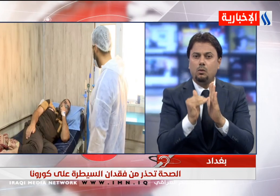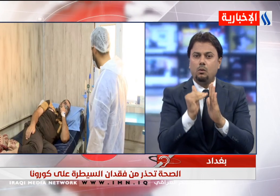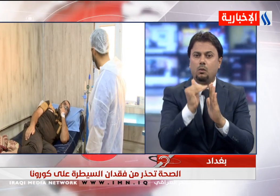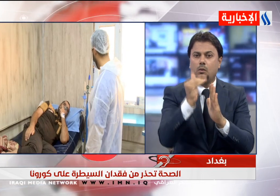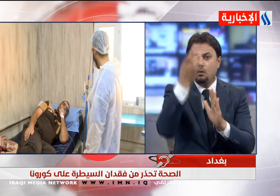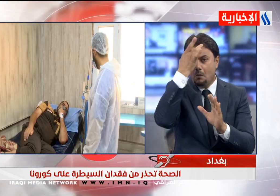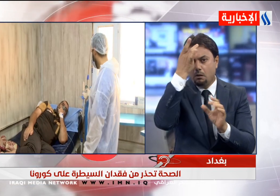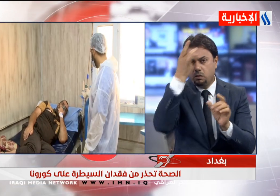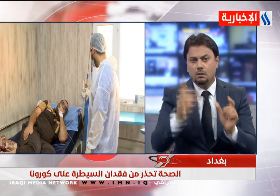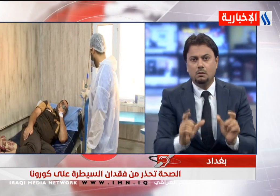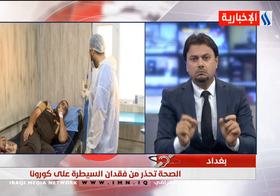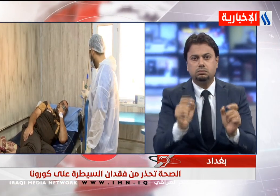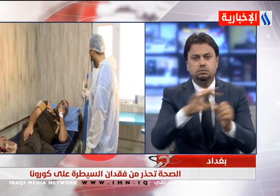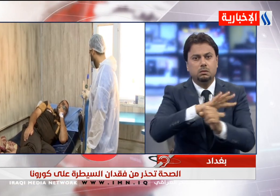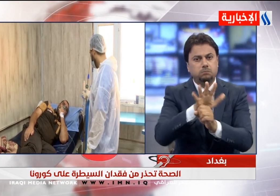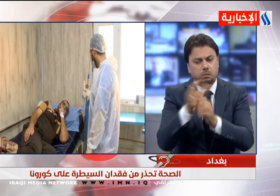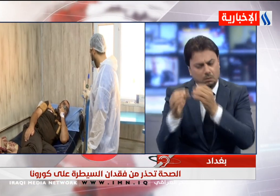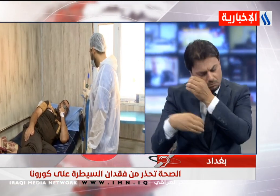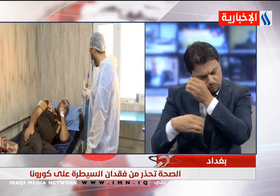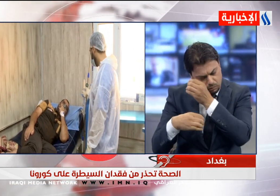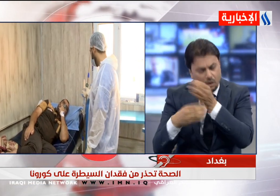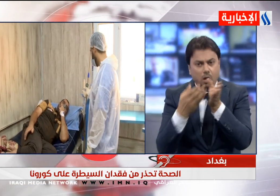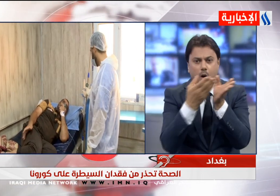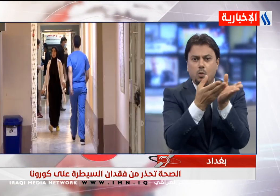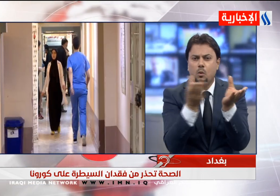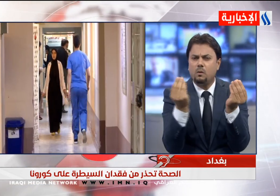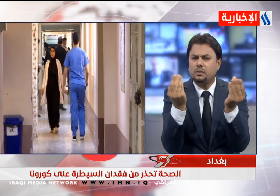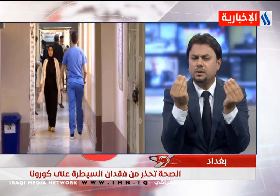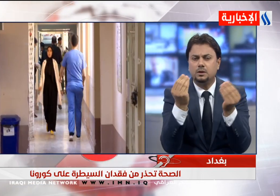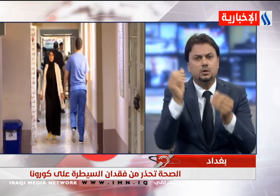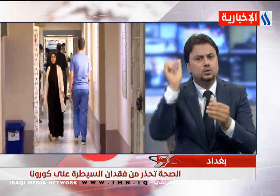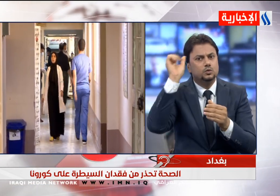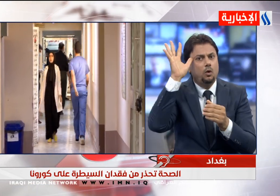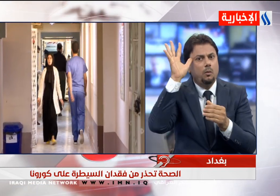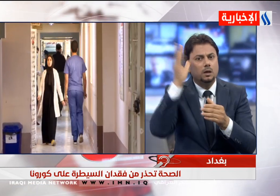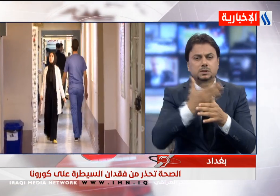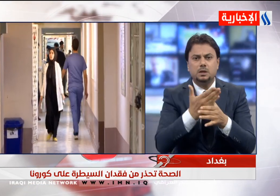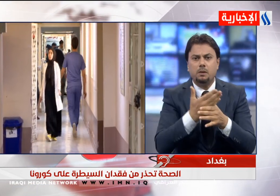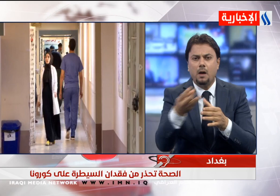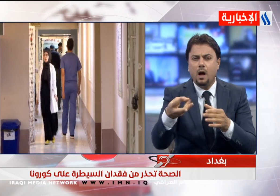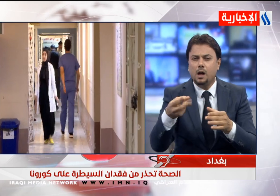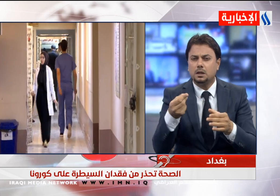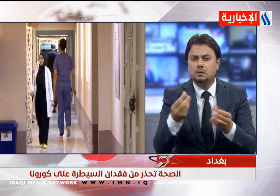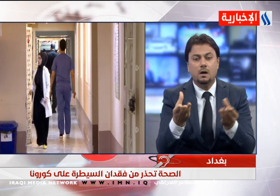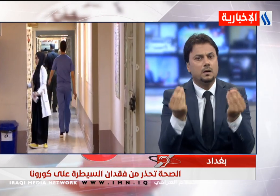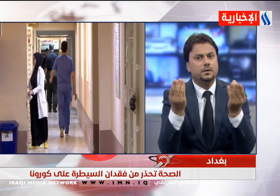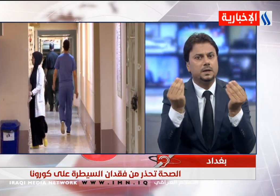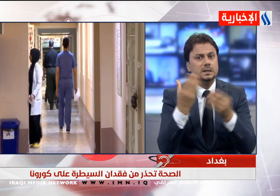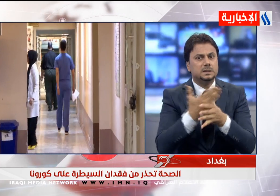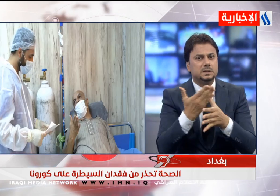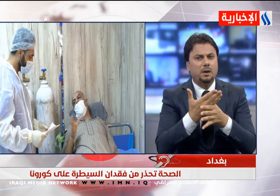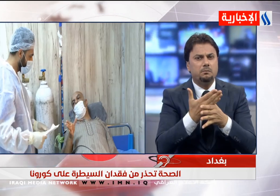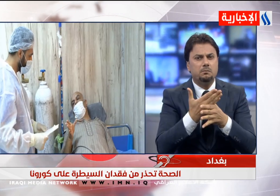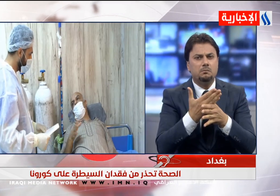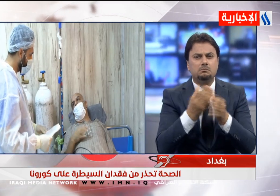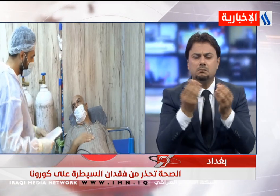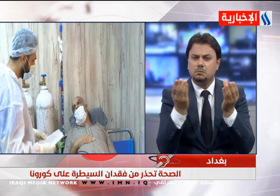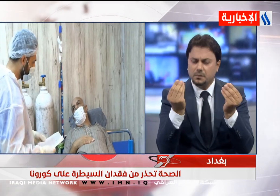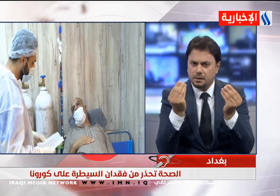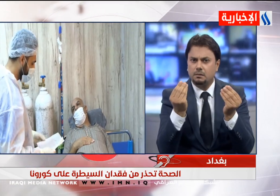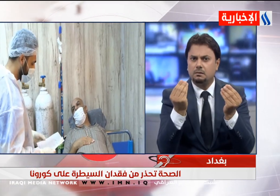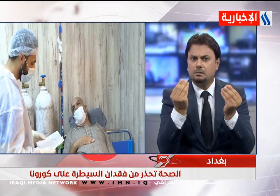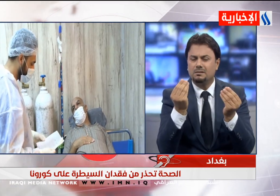الوزارة ذكرت في بيان أنها سجلت الجمعة أعلى عدد إصابات منذ بدء الجائحة في العراق